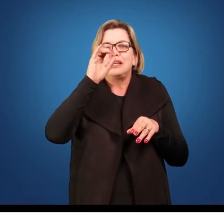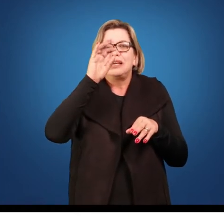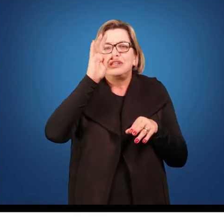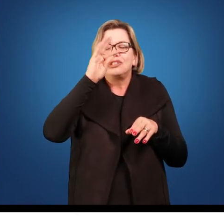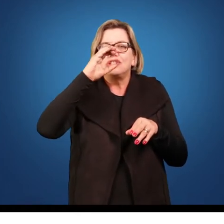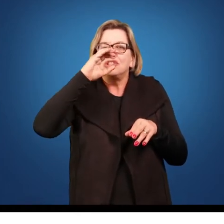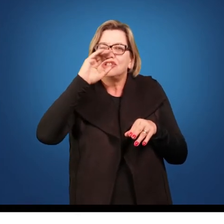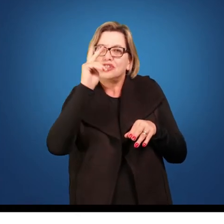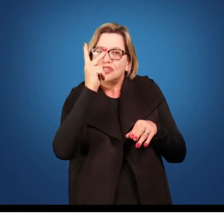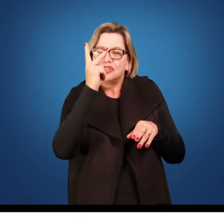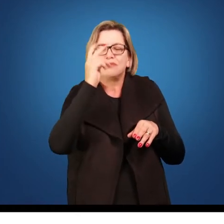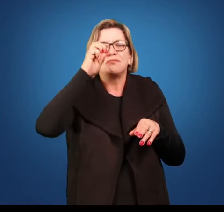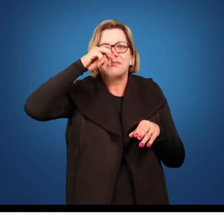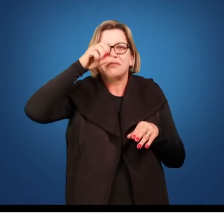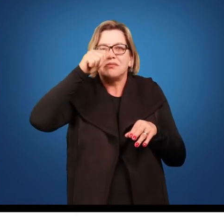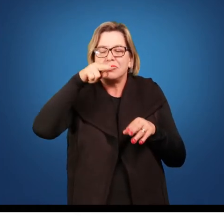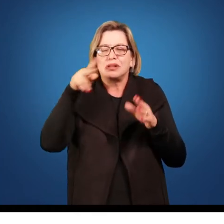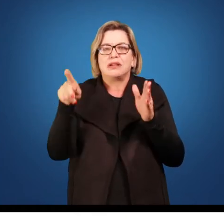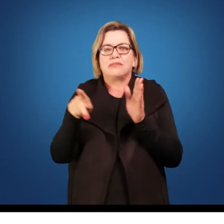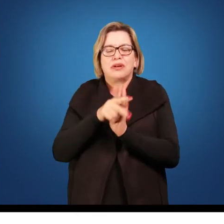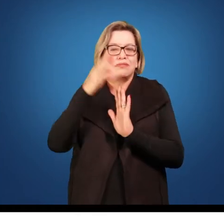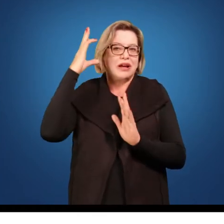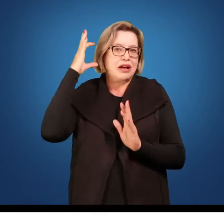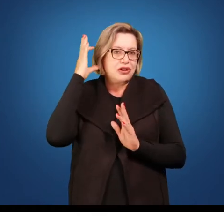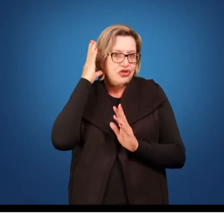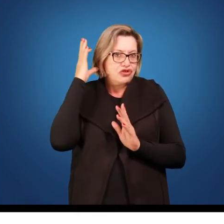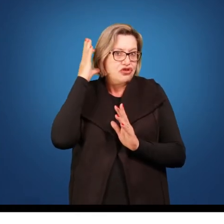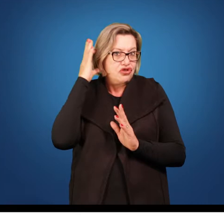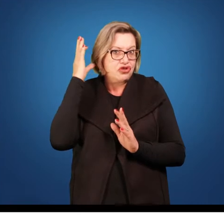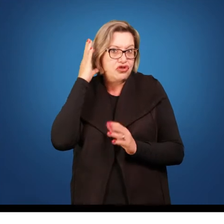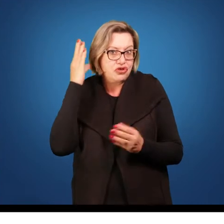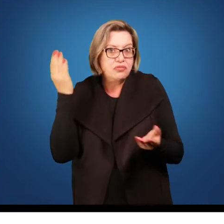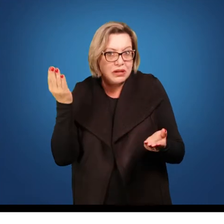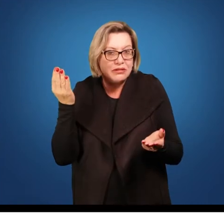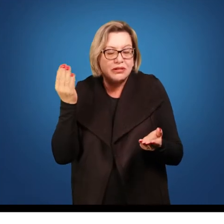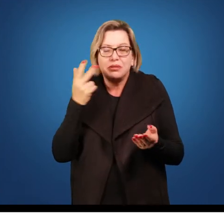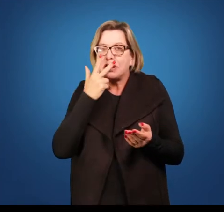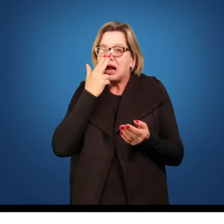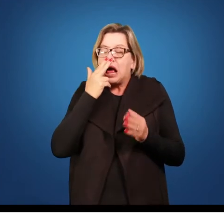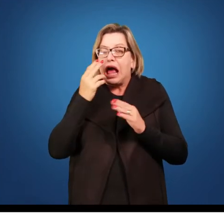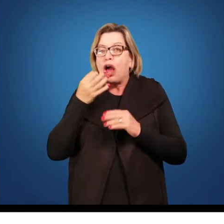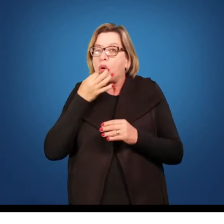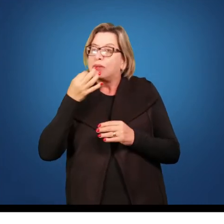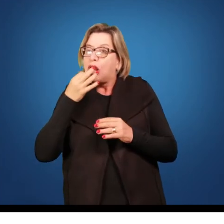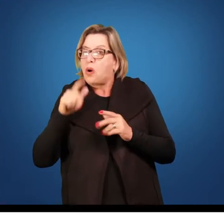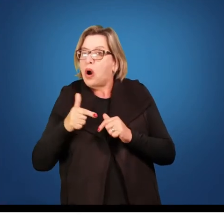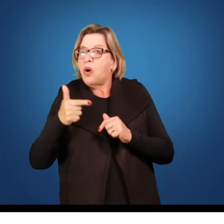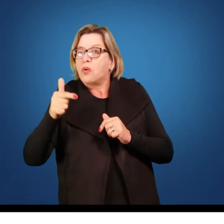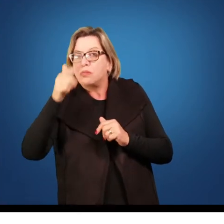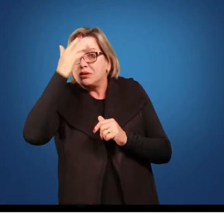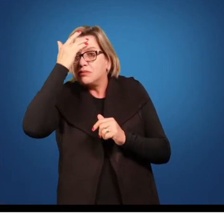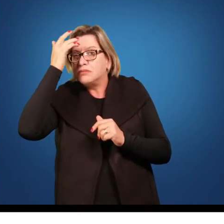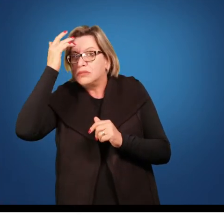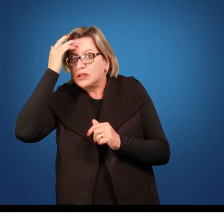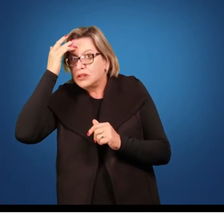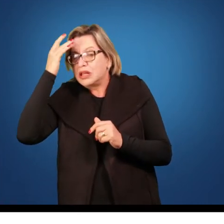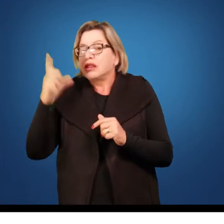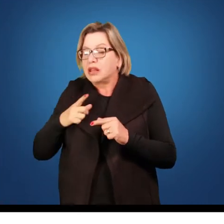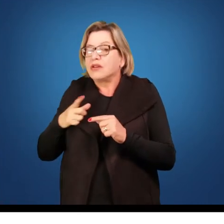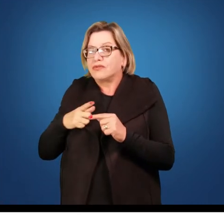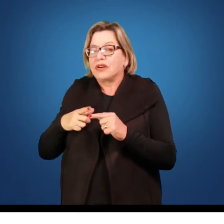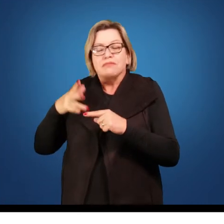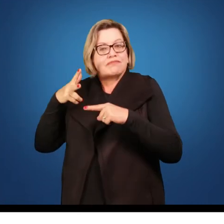2016, onde, para alguns, houve claramente um impedimento dentro de uma grande legalidade, dentro de um ritual